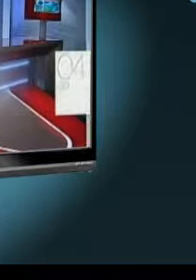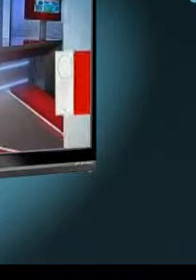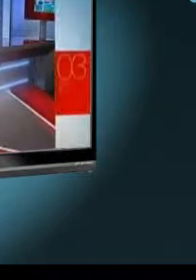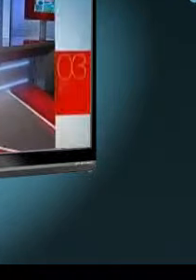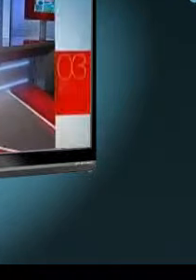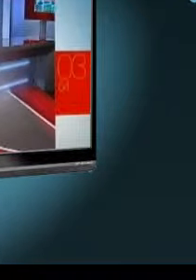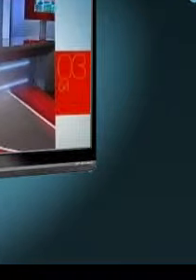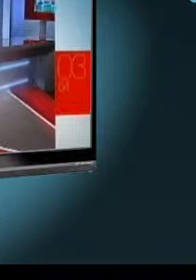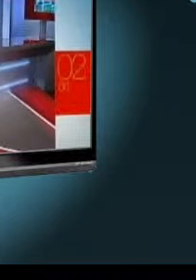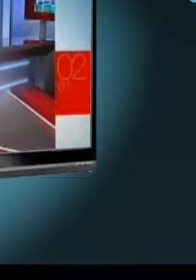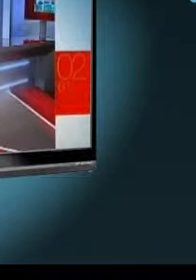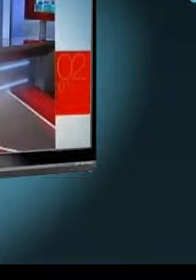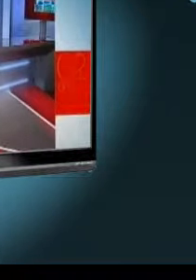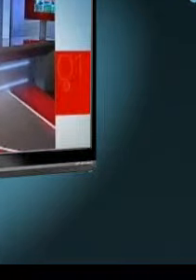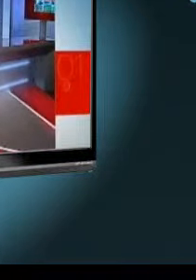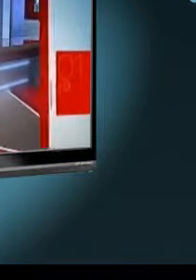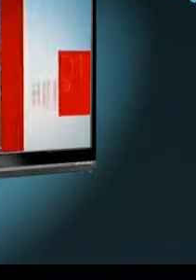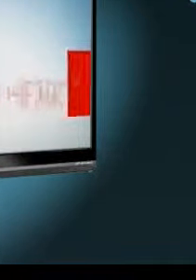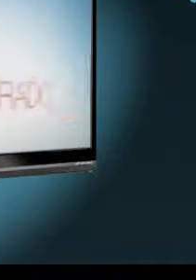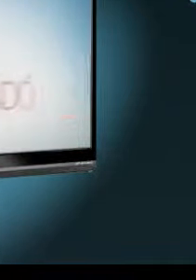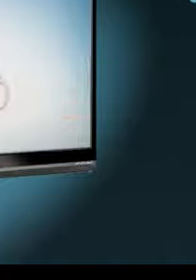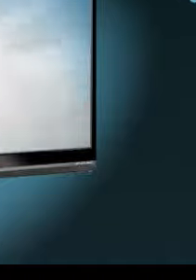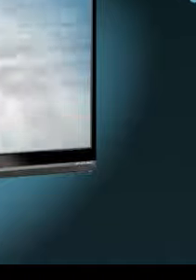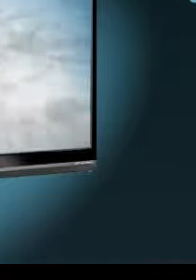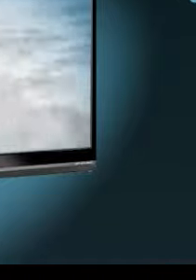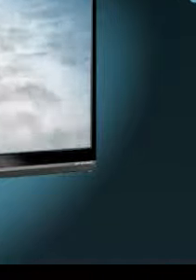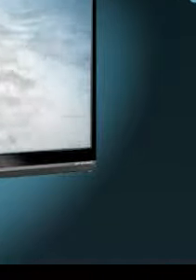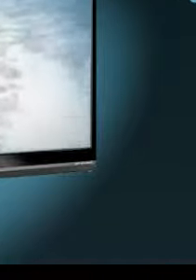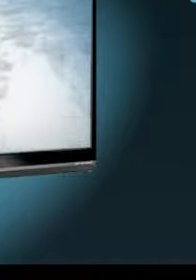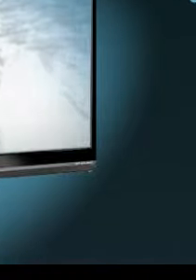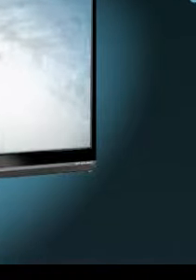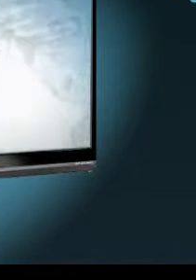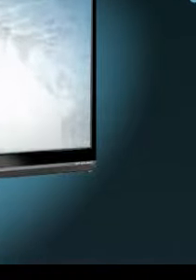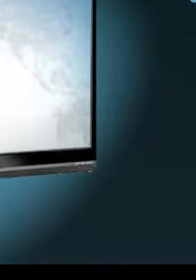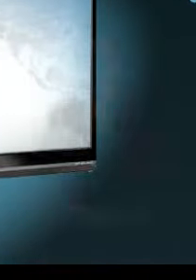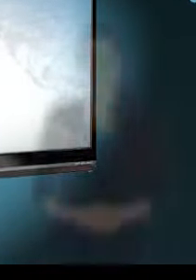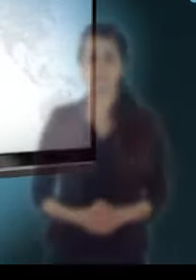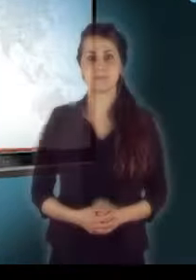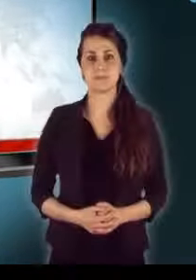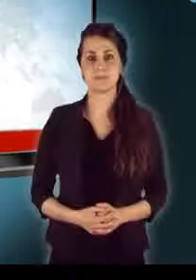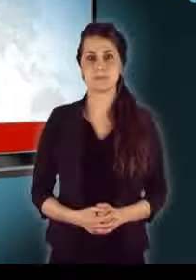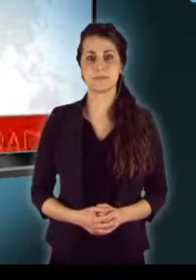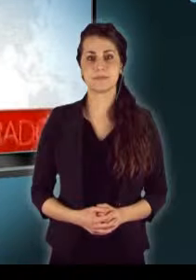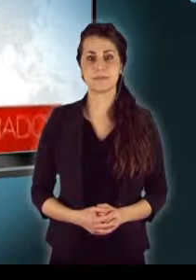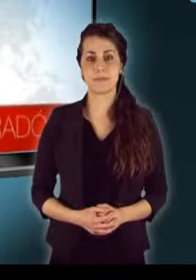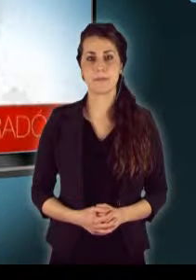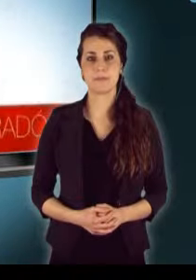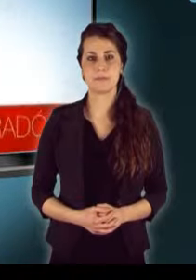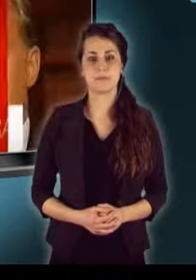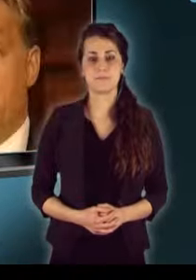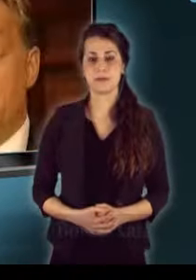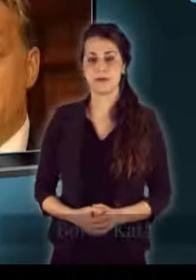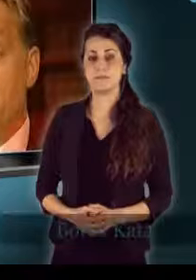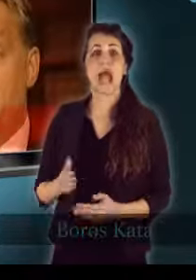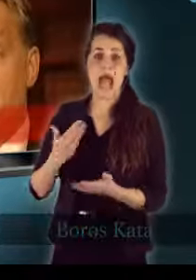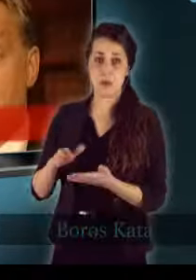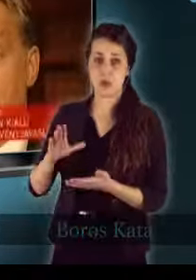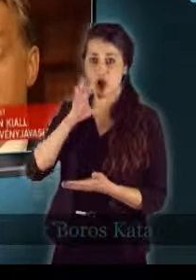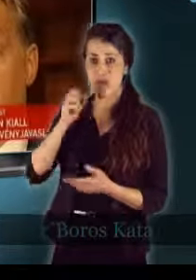TERVEZETEK